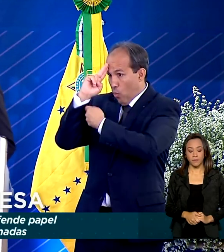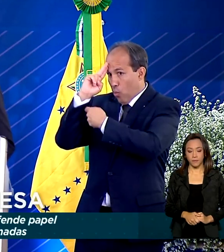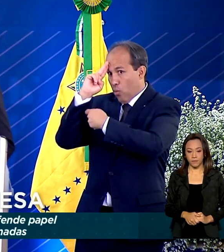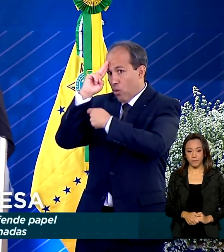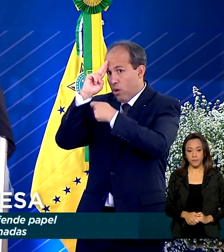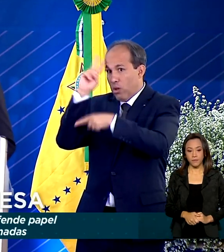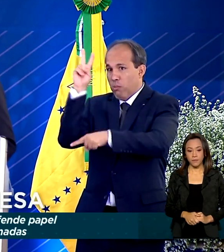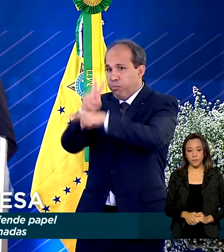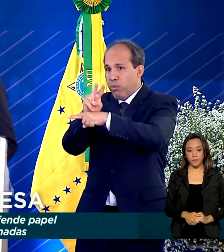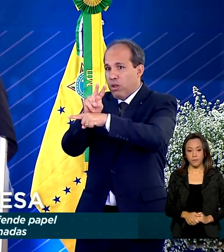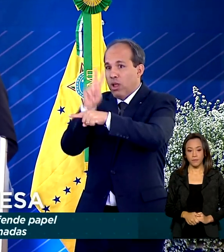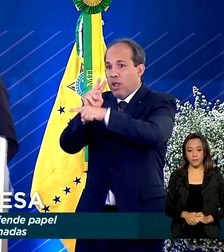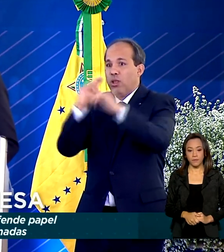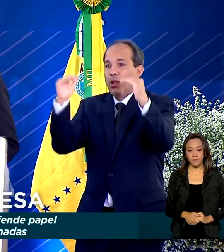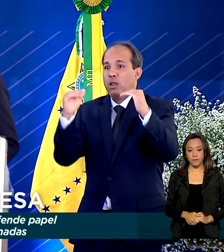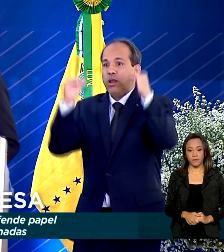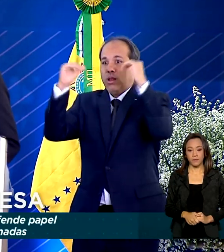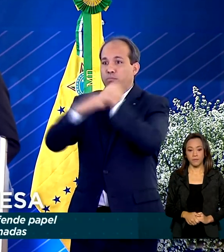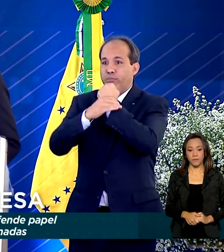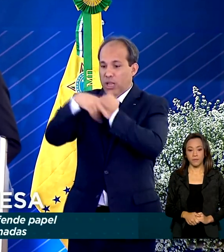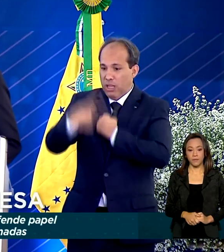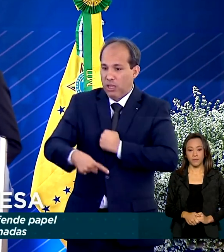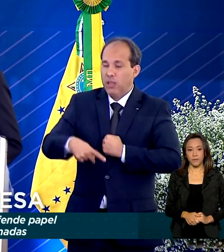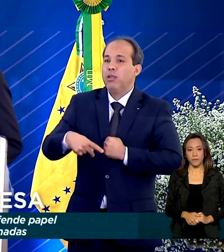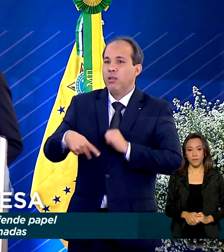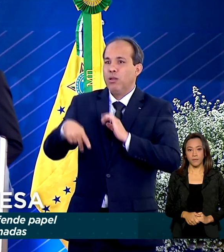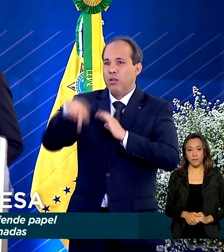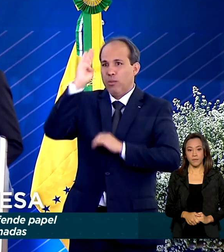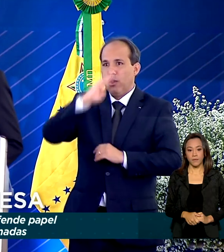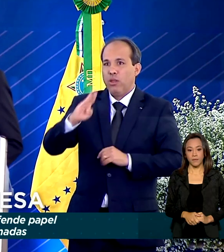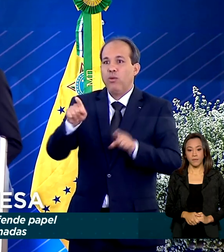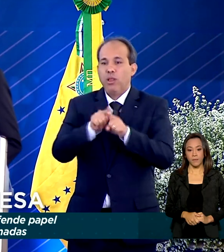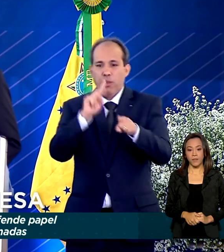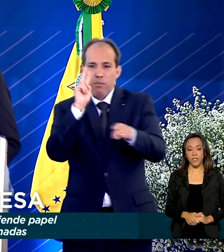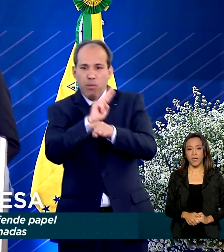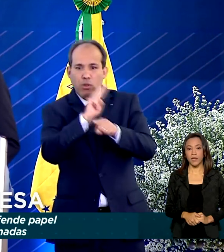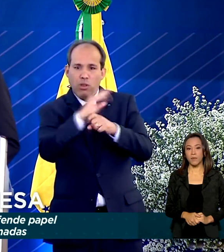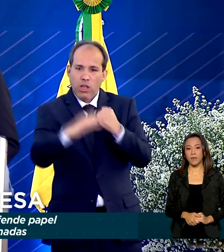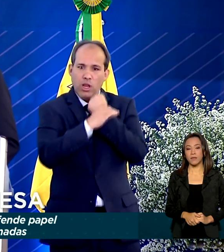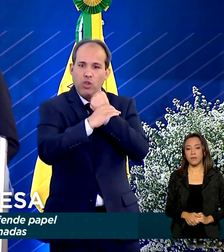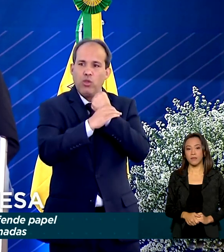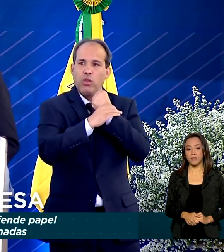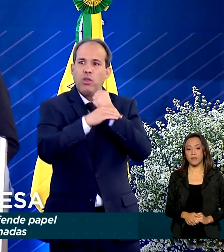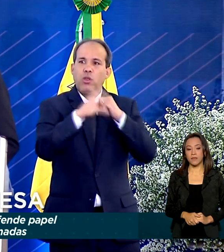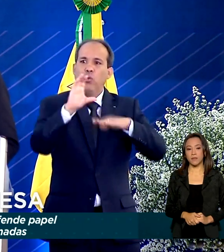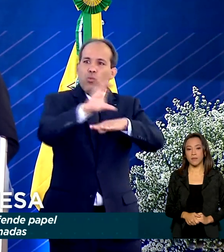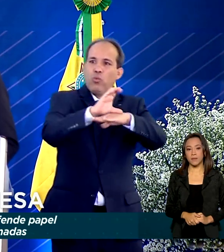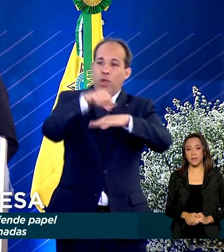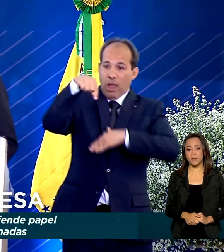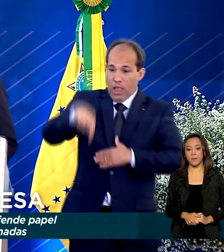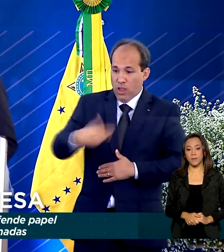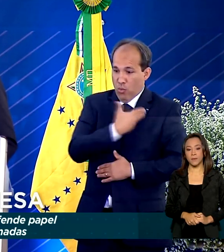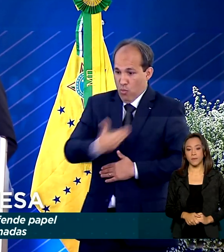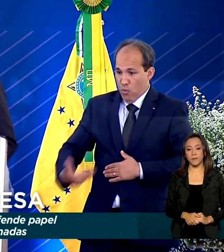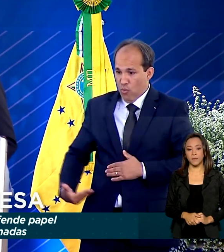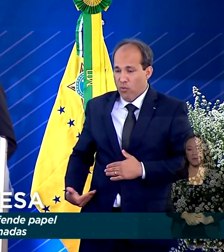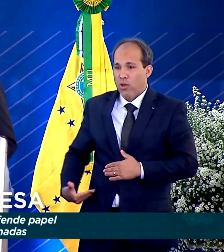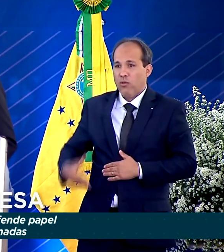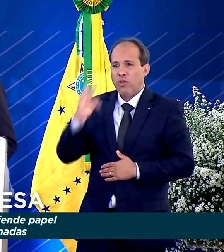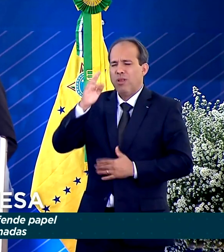soberania, a garantia também da nossa Constituição. Temos um governo que joga